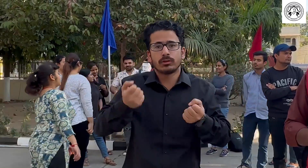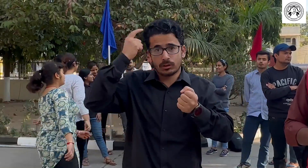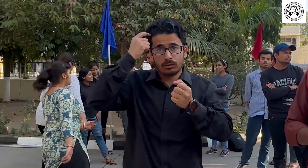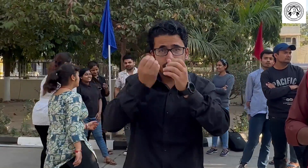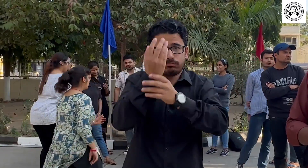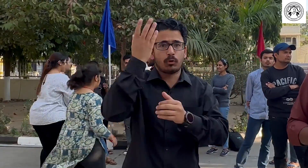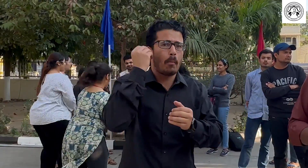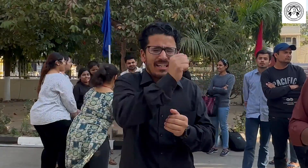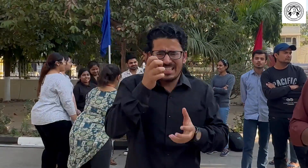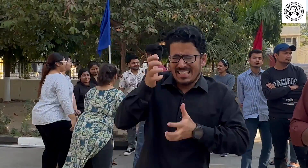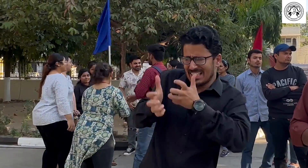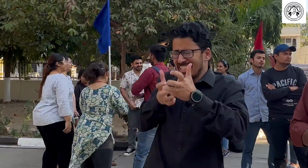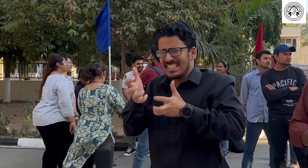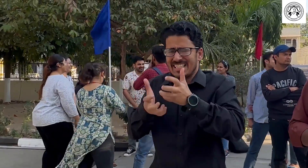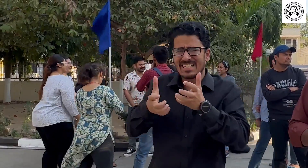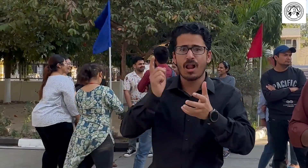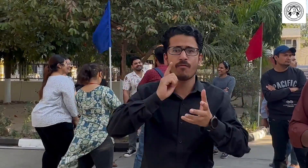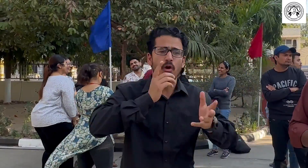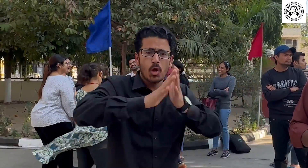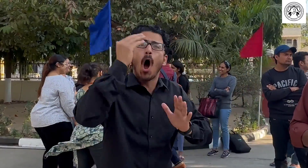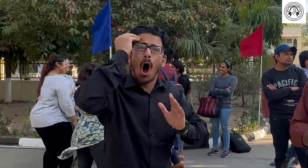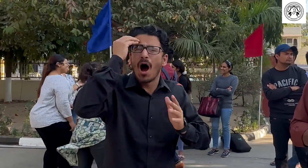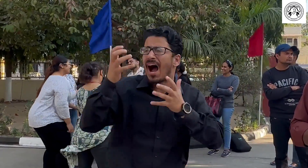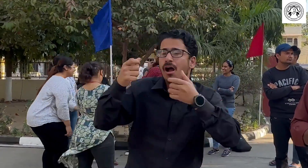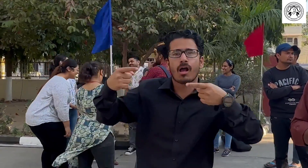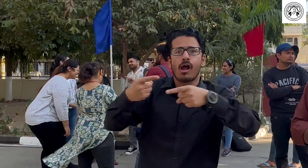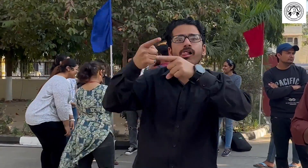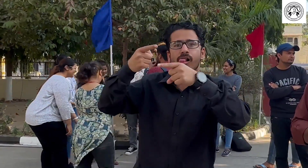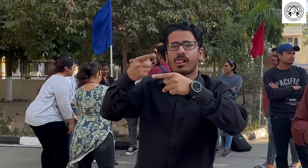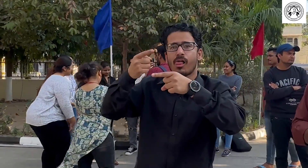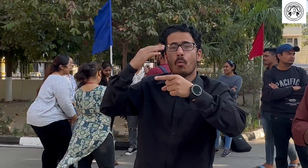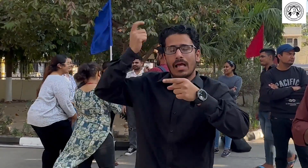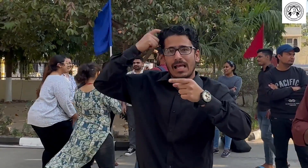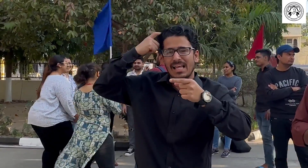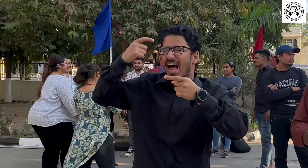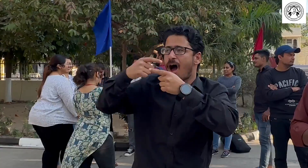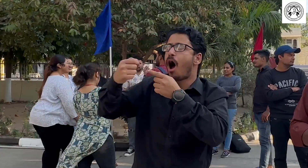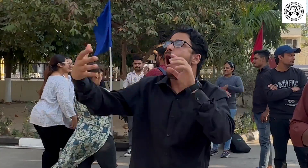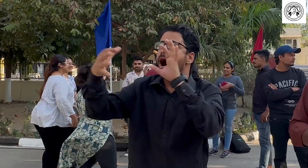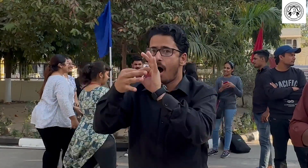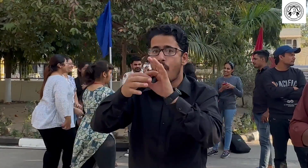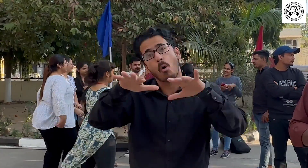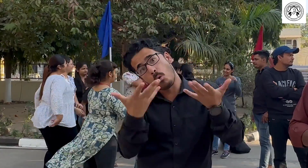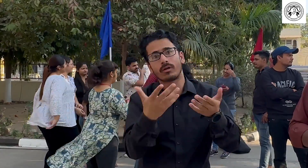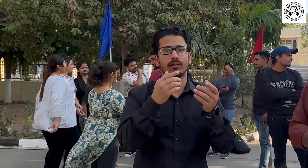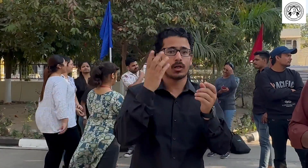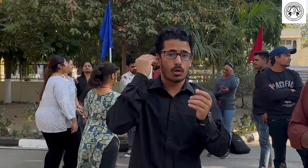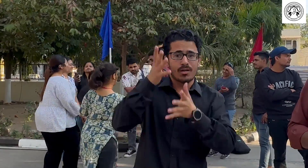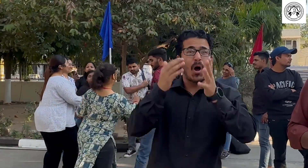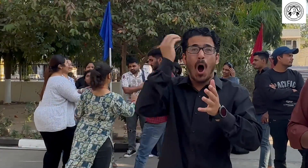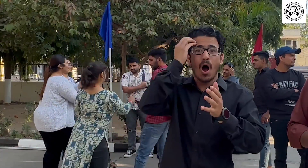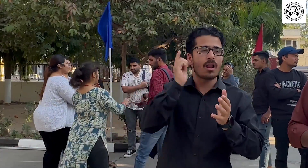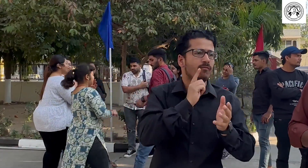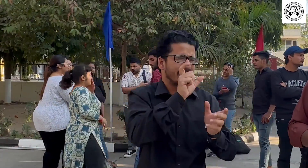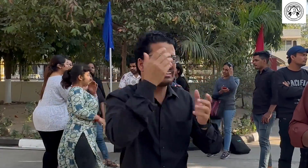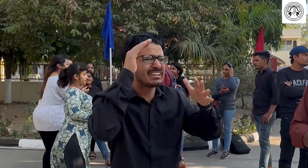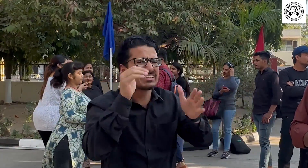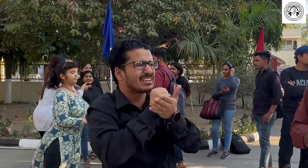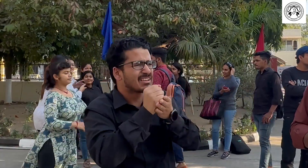इसकी एक्सराइज हो रही है और जो हेरिंग बच्चे हैं वो डेफ बच्चों की मदद से नए-नए साइन सीखेंगे और वहीं दूसरी तरफ जो